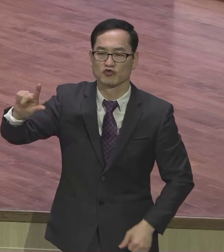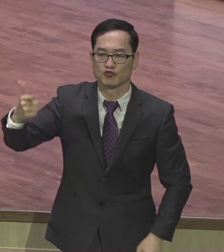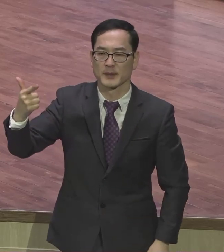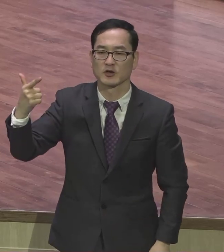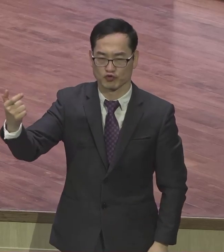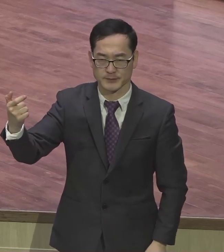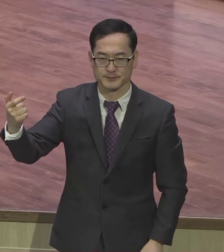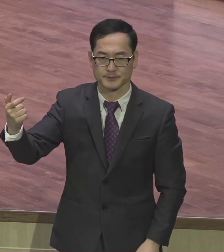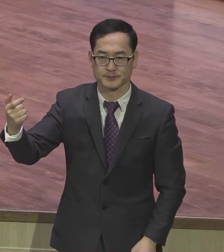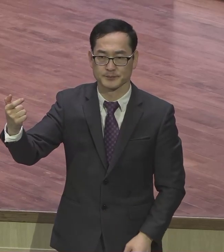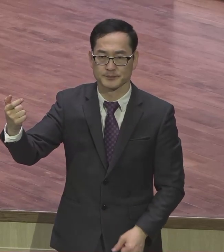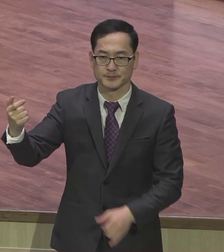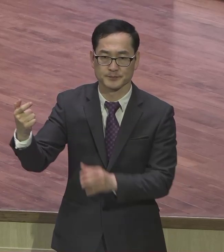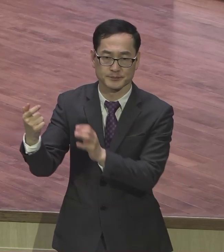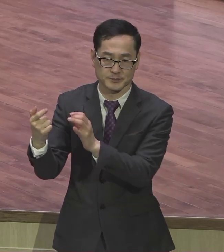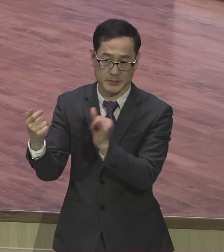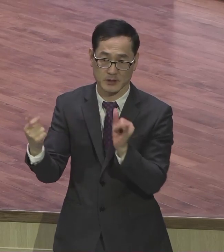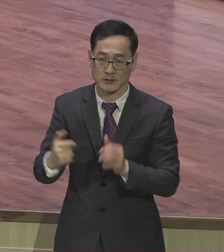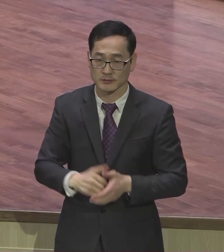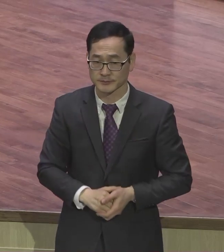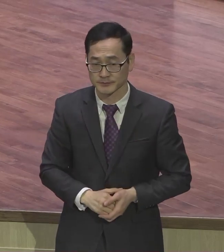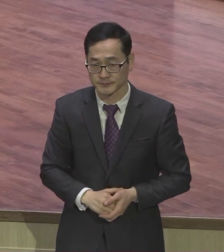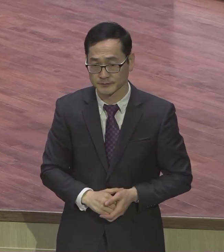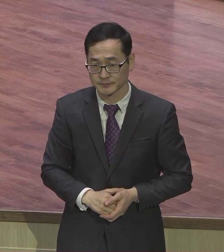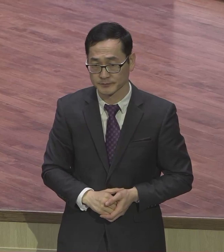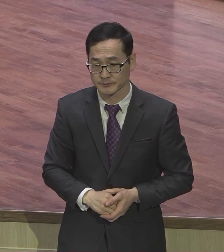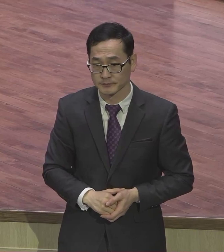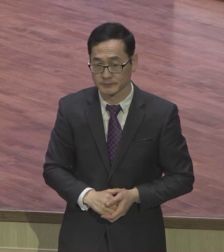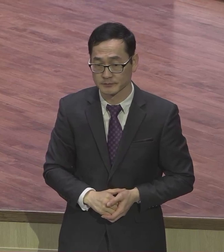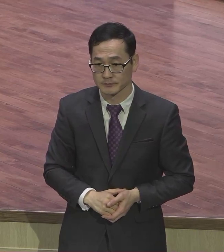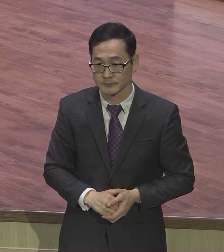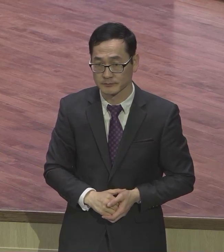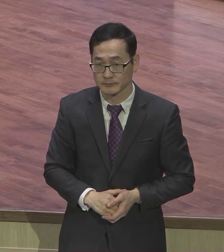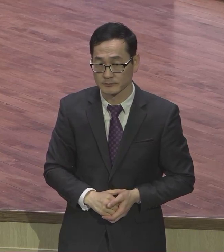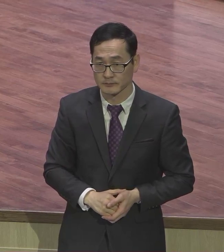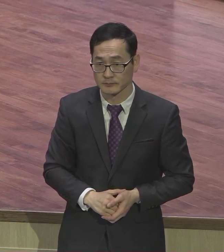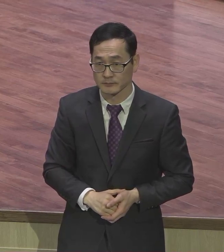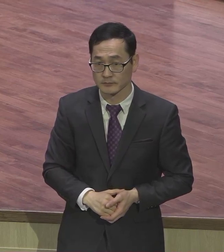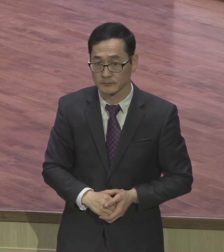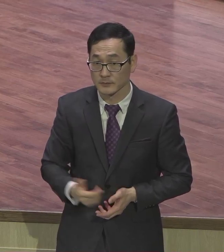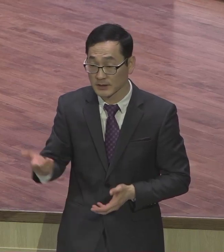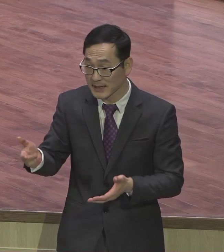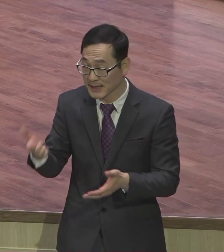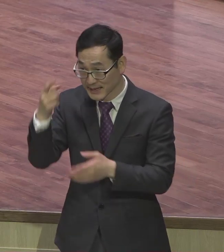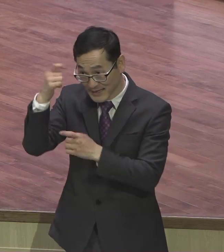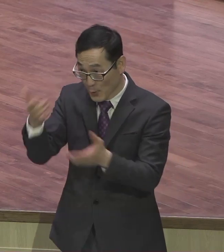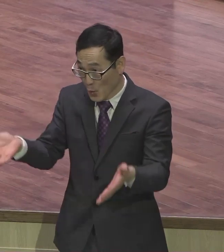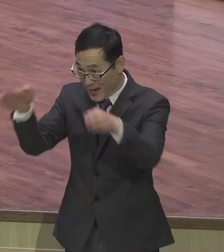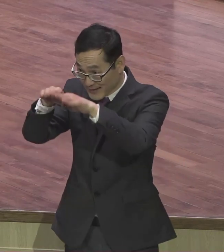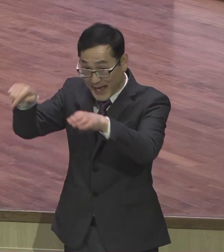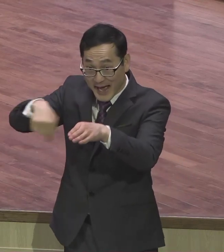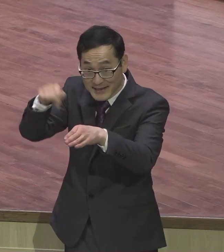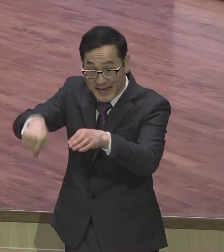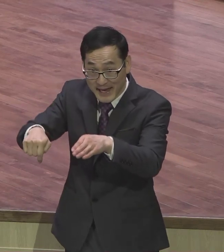그 지금 기념관에 600여 명의 순교자 명단이 그렇게